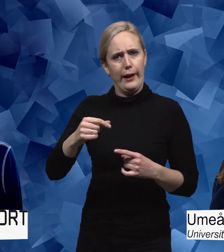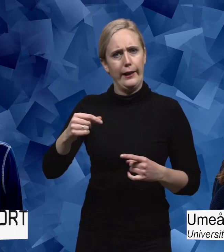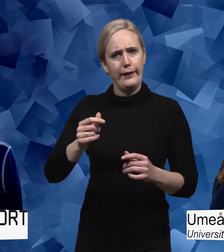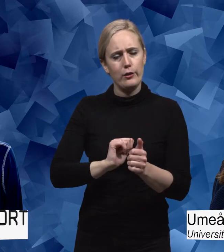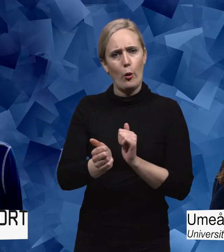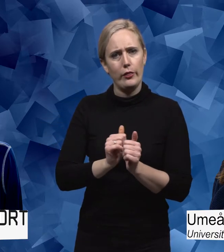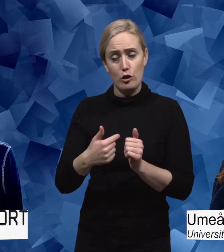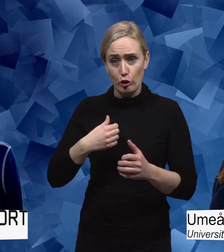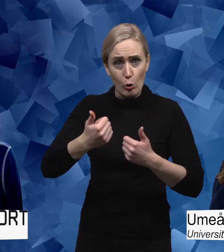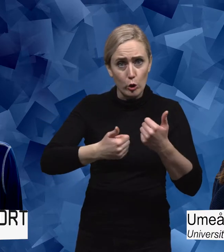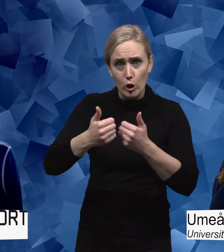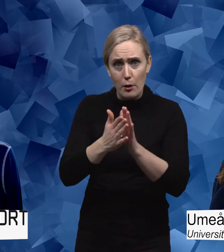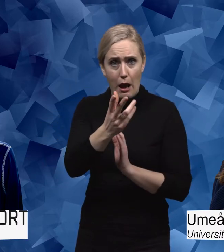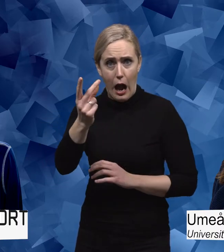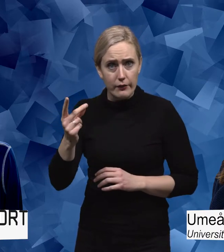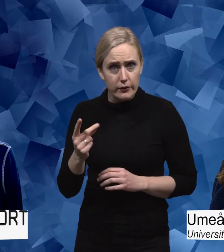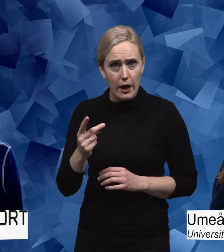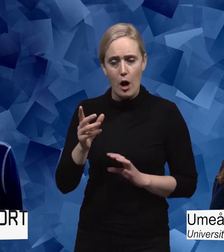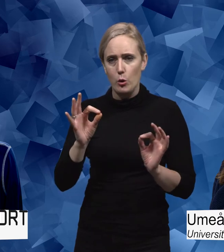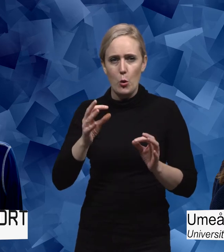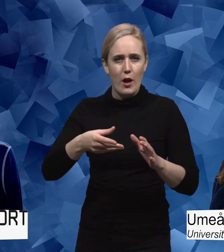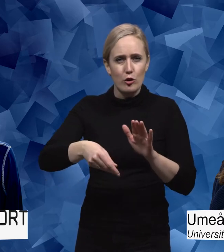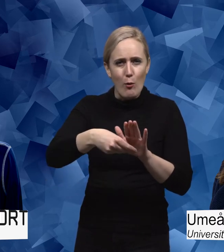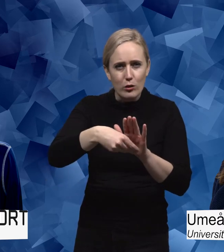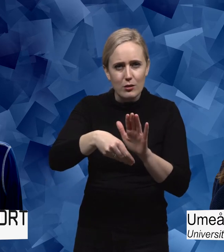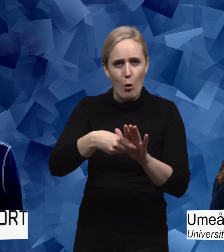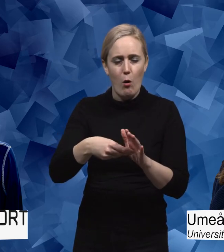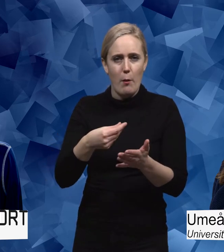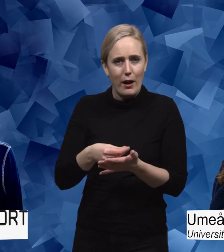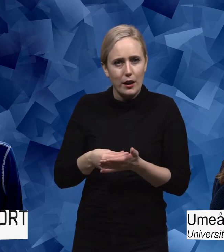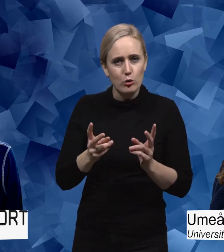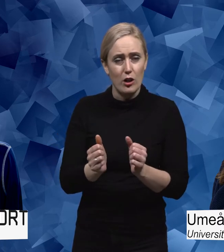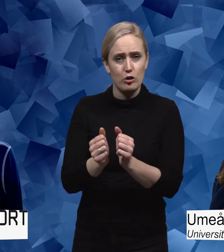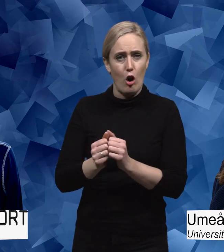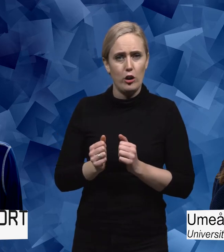sen ska du ju också konkurrera som elitidrottare om sponsorresurser och andra